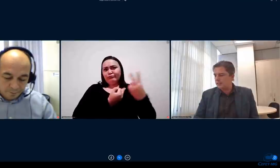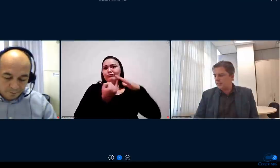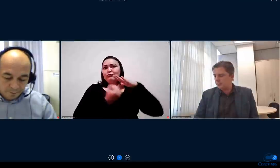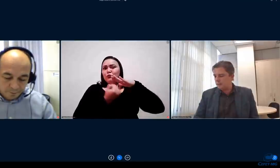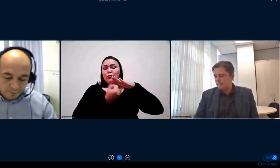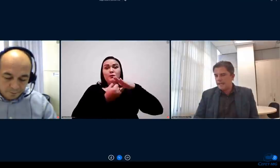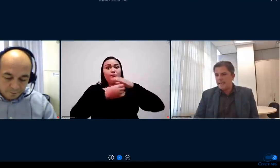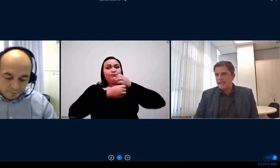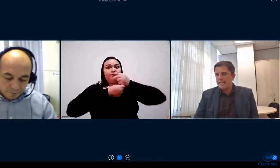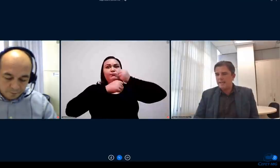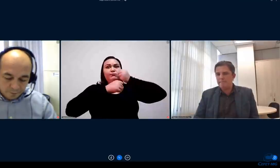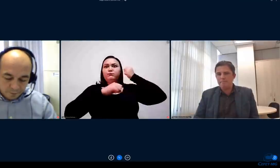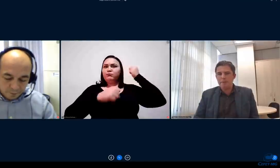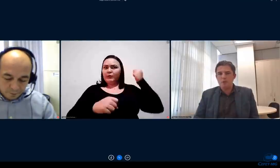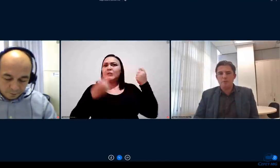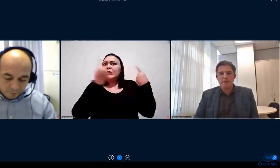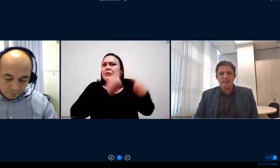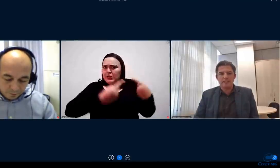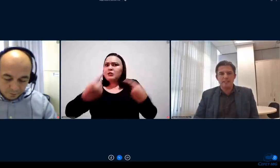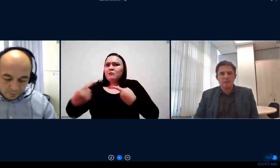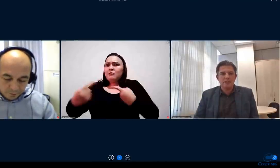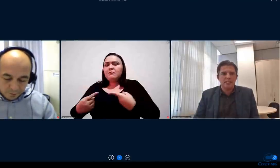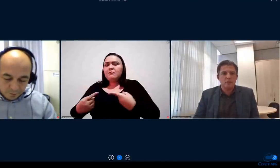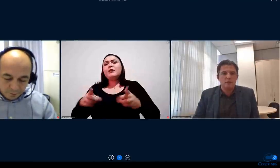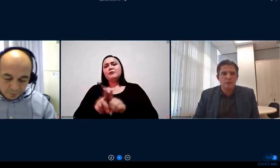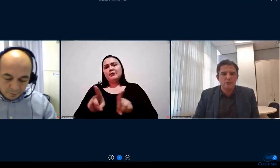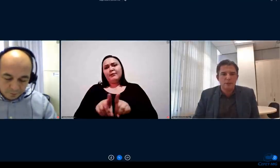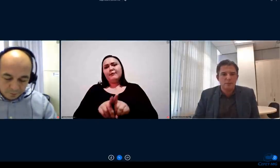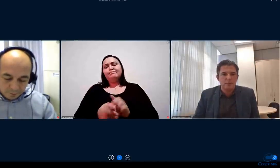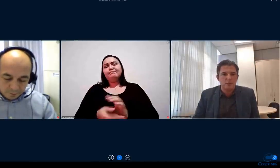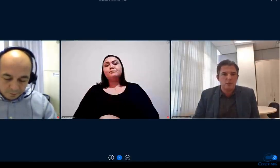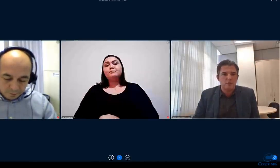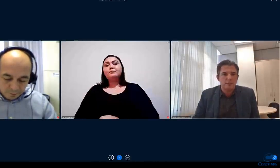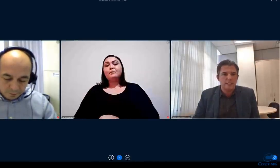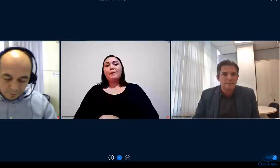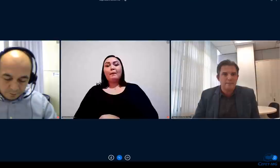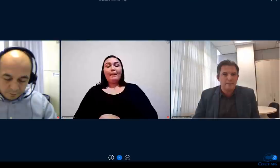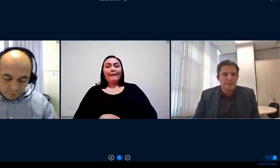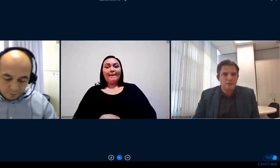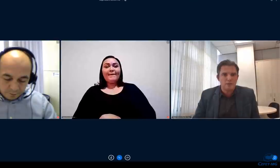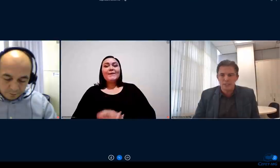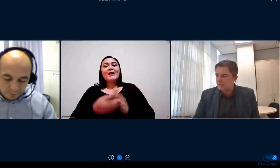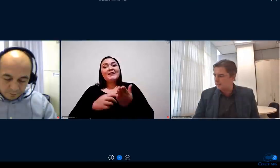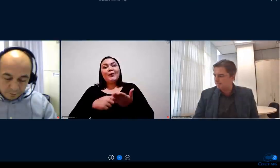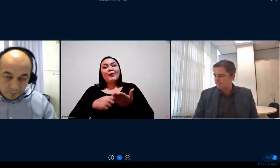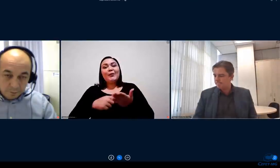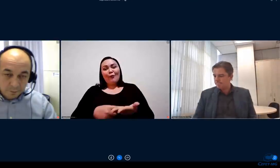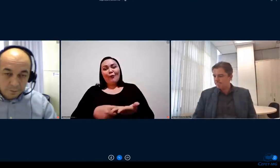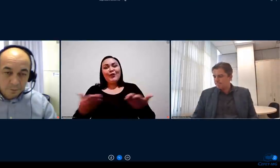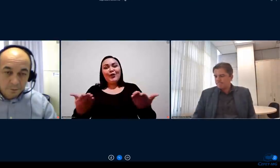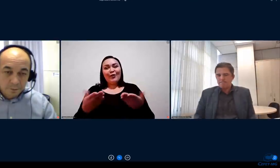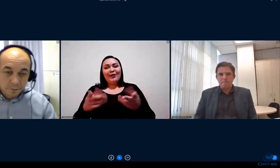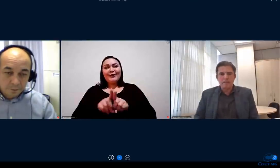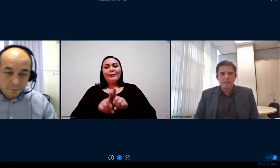muito semelhantes mesmo como primeira questão e aí eu convido também o professor Giovanni a abrir a sua câmera